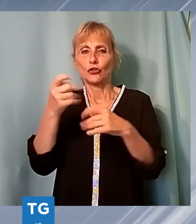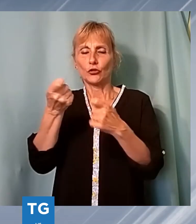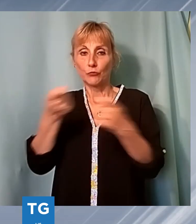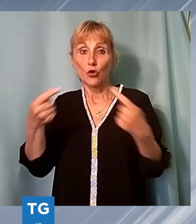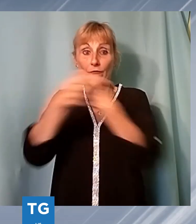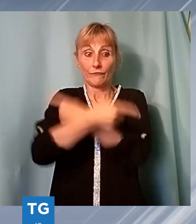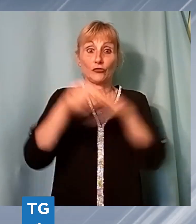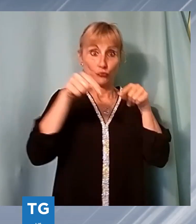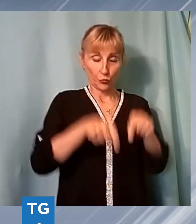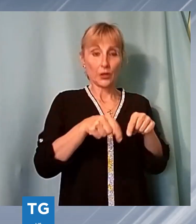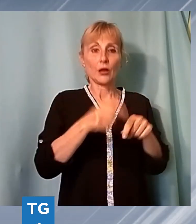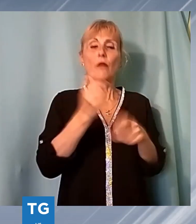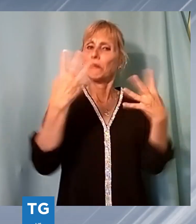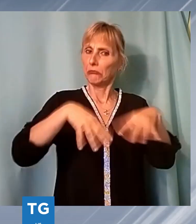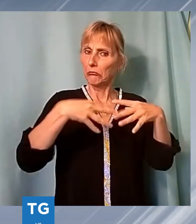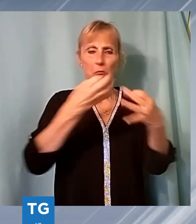funzionanti.